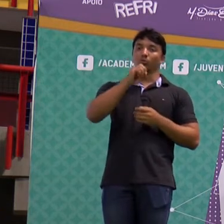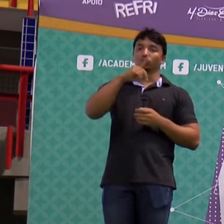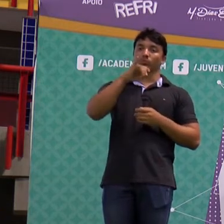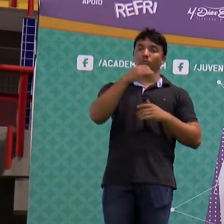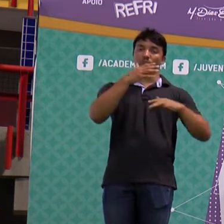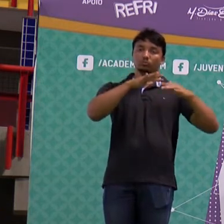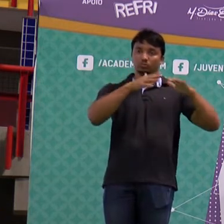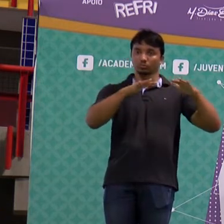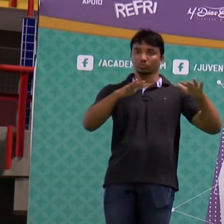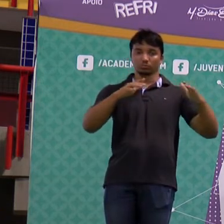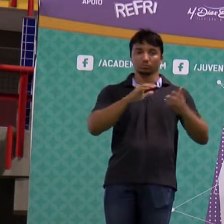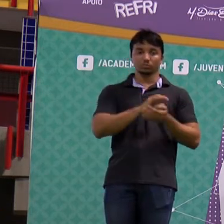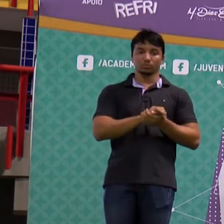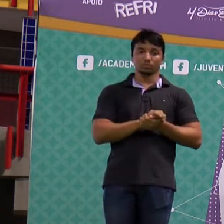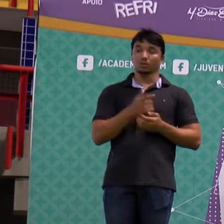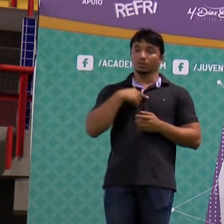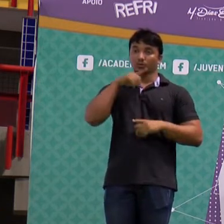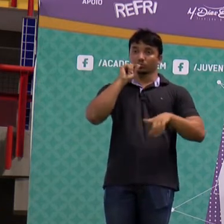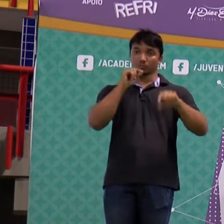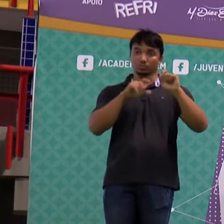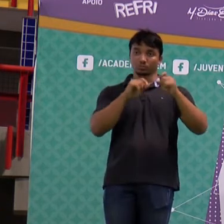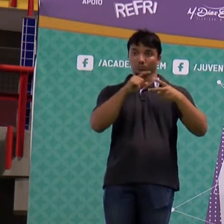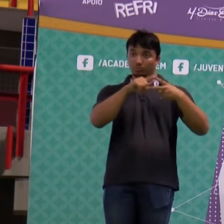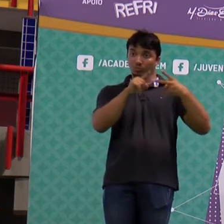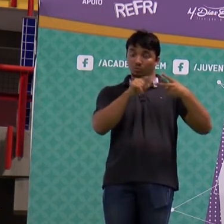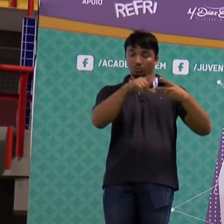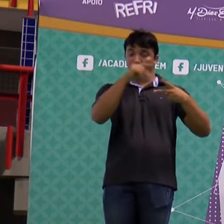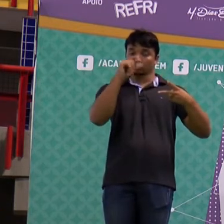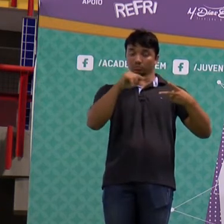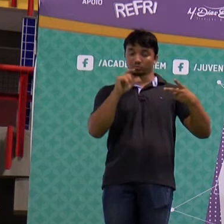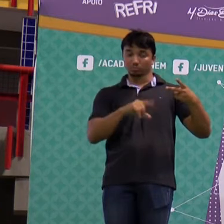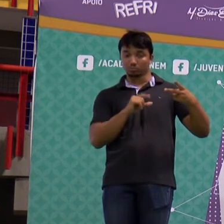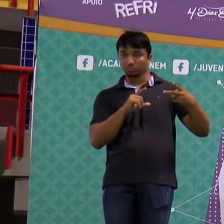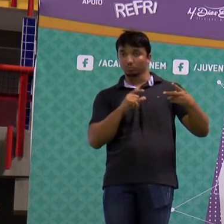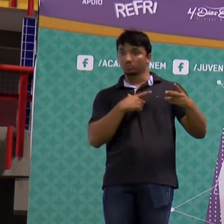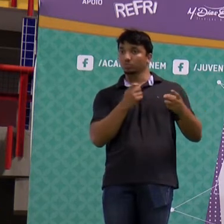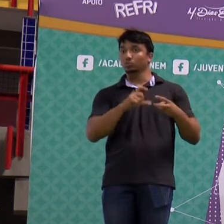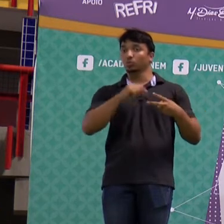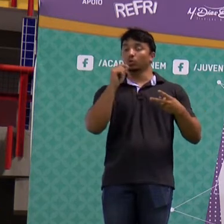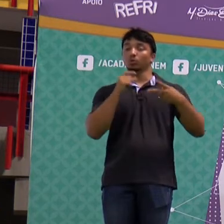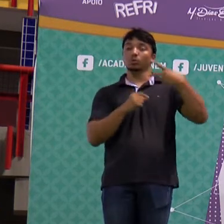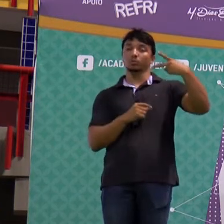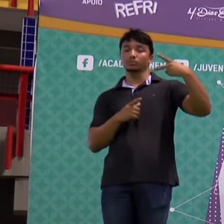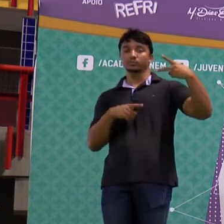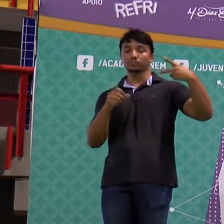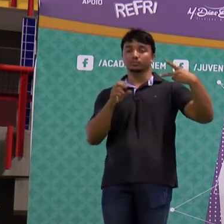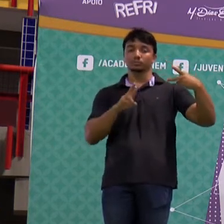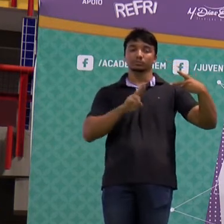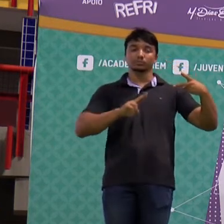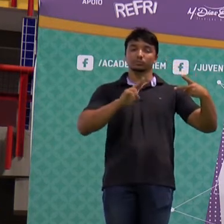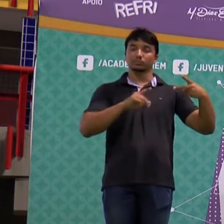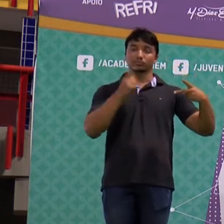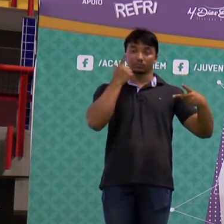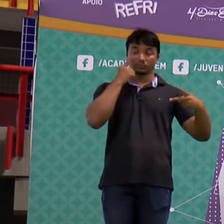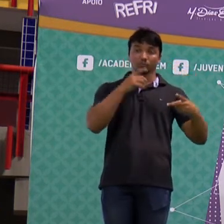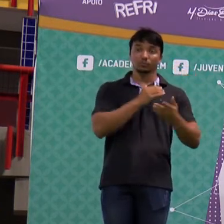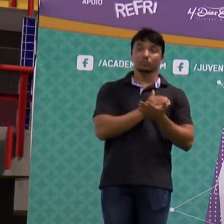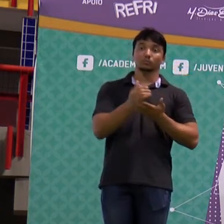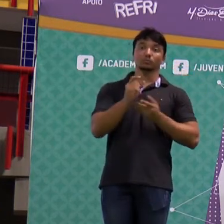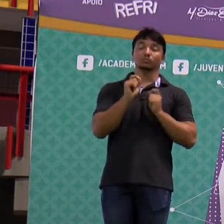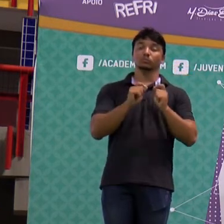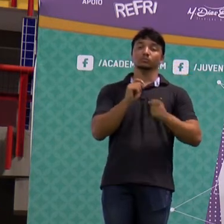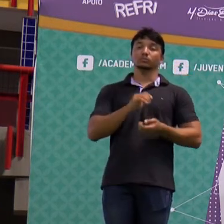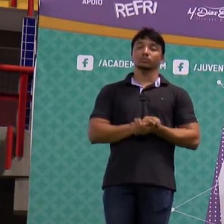A ideia, eu vou escolher aqui dois assuntos desses, uma questãozinha de energia e uma questão de ondulatória para a gente dar uma trabalhada. Então, vamos começar,